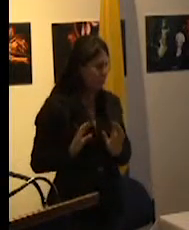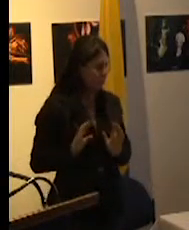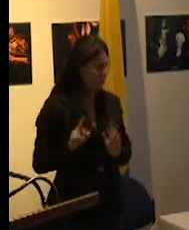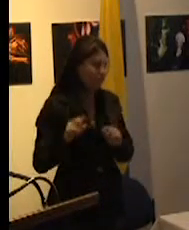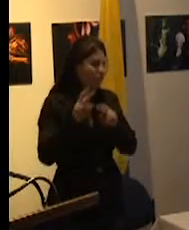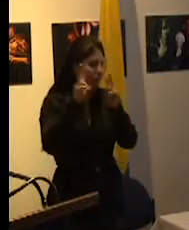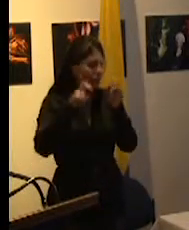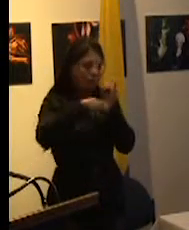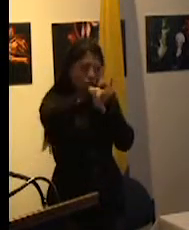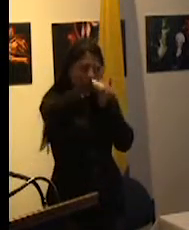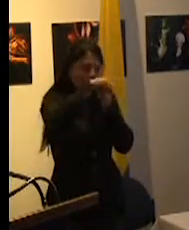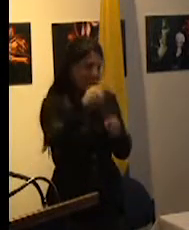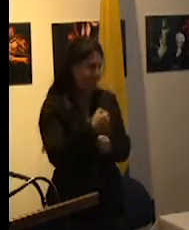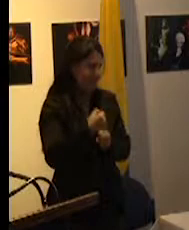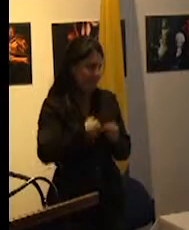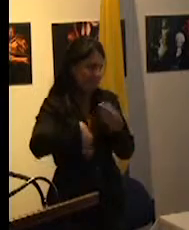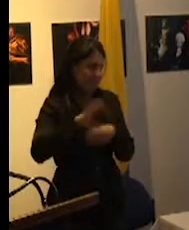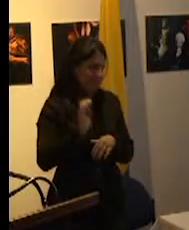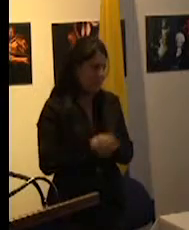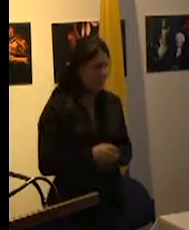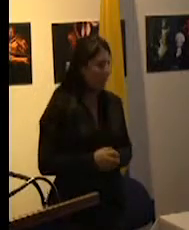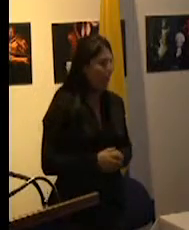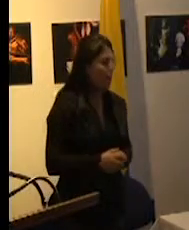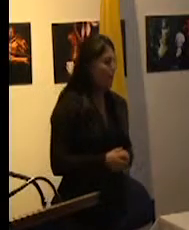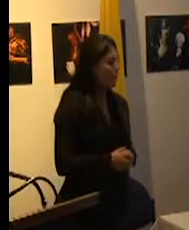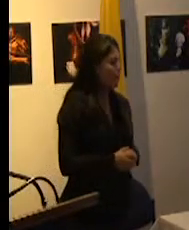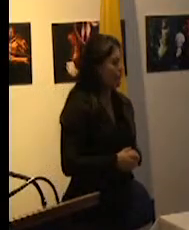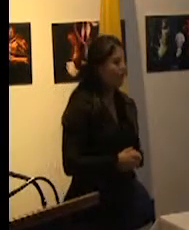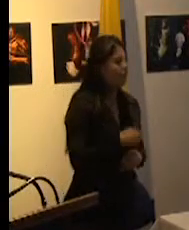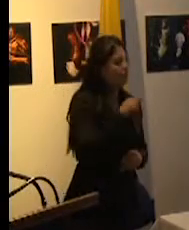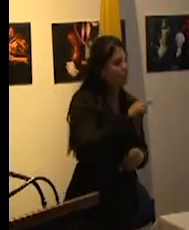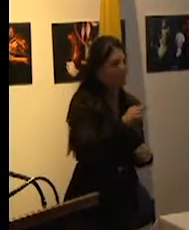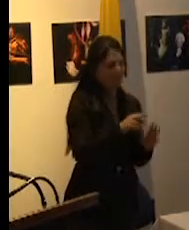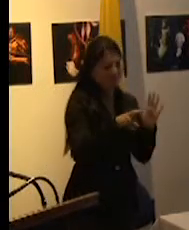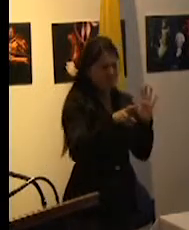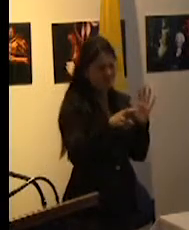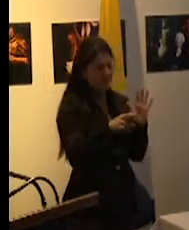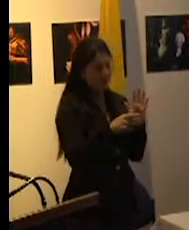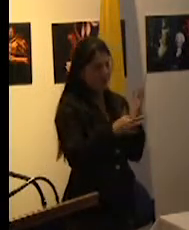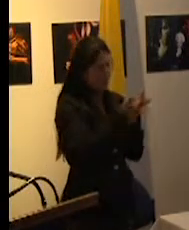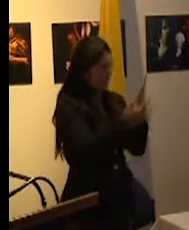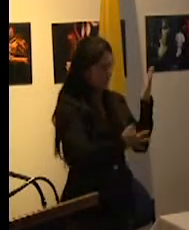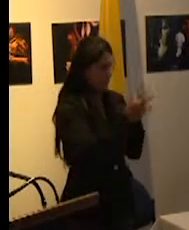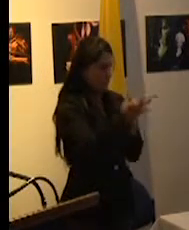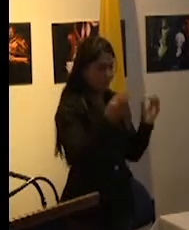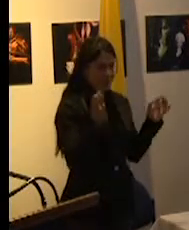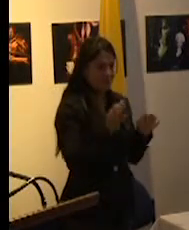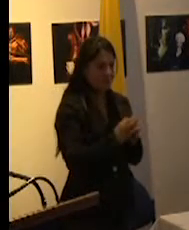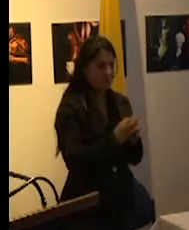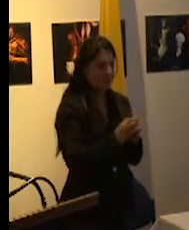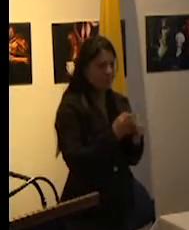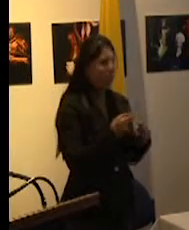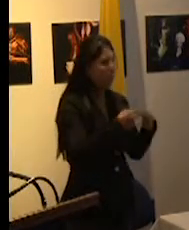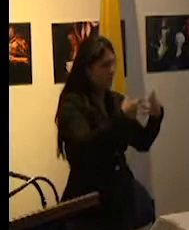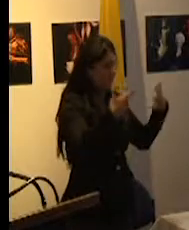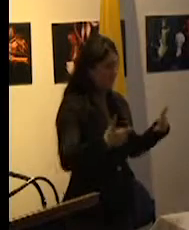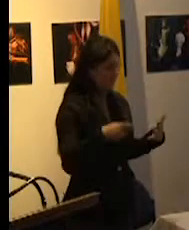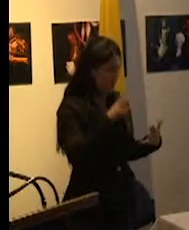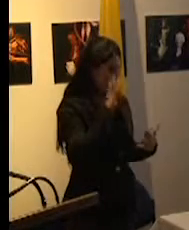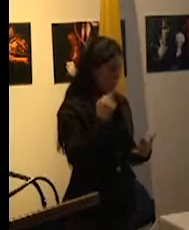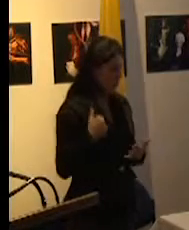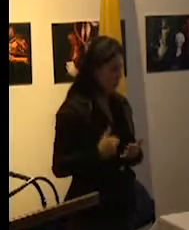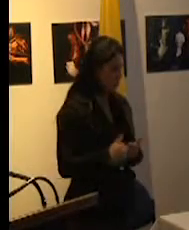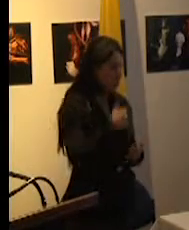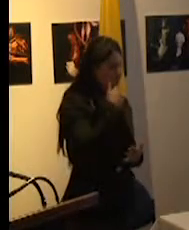términos sociolaborales. La tesis central de Durkheim en la división del trabajo social es que es la